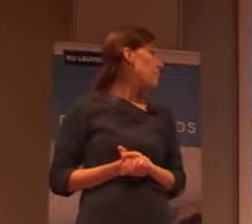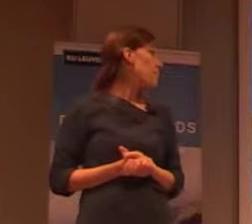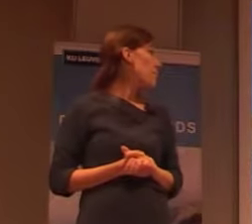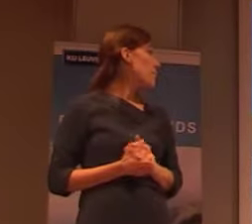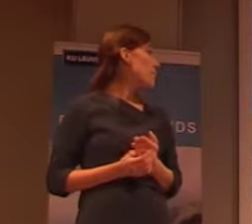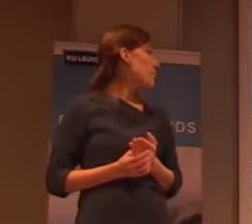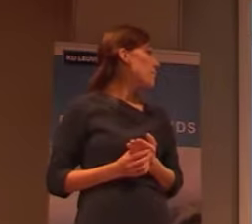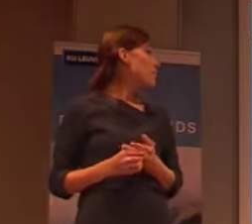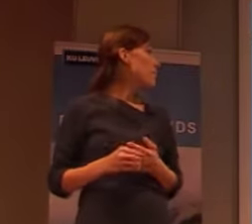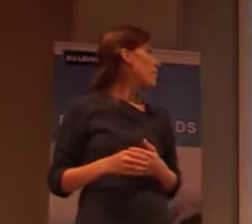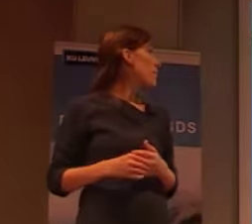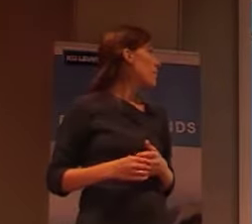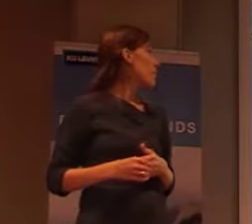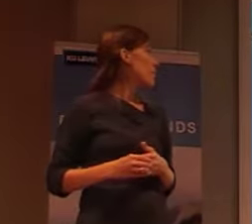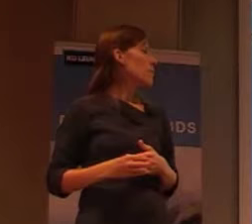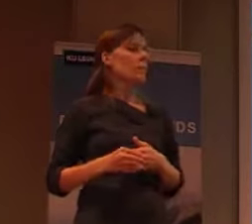Dat is de kerk.